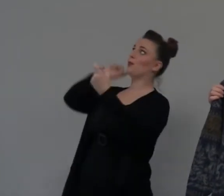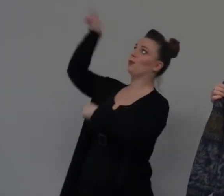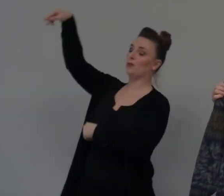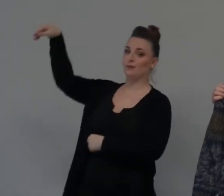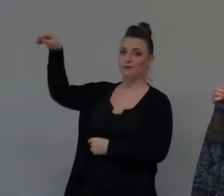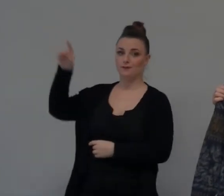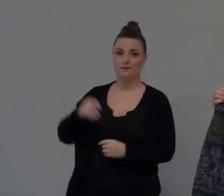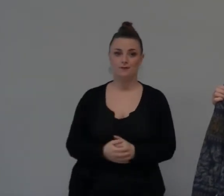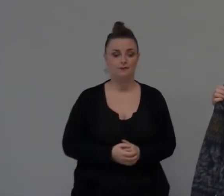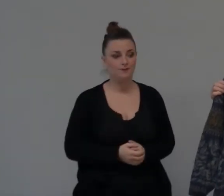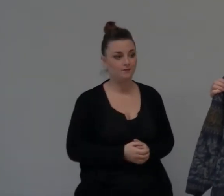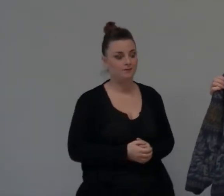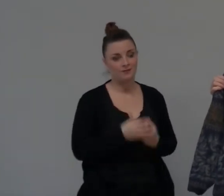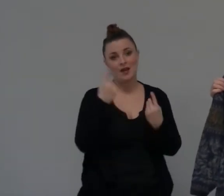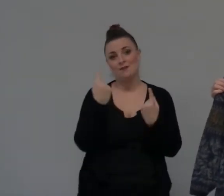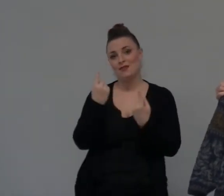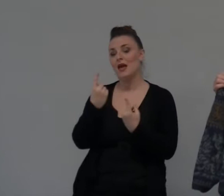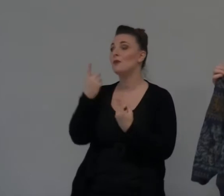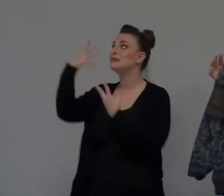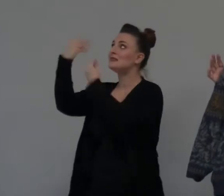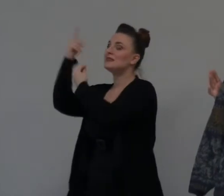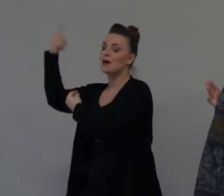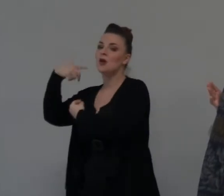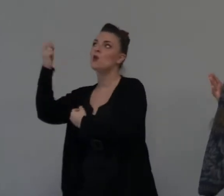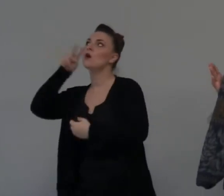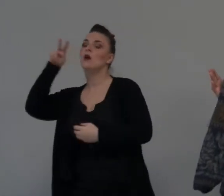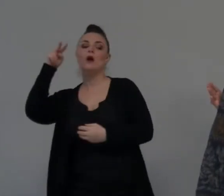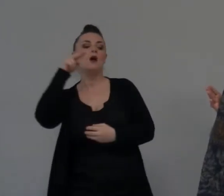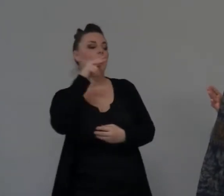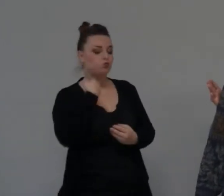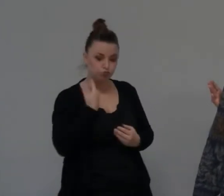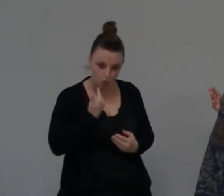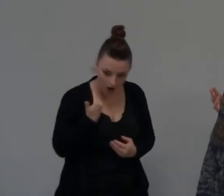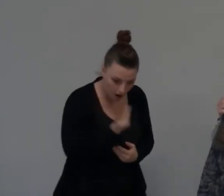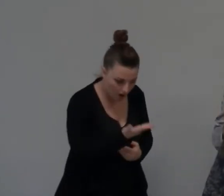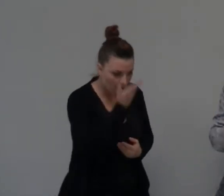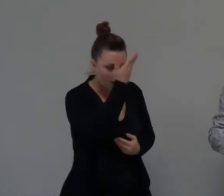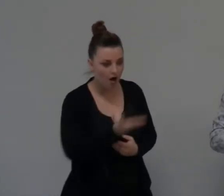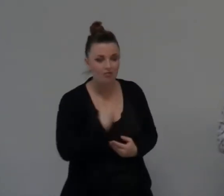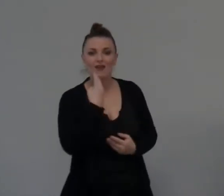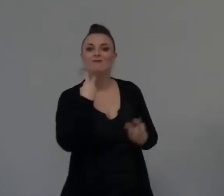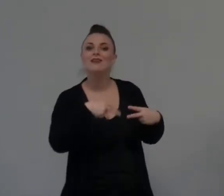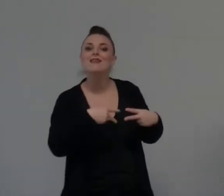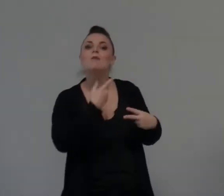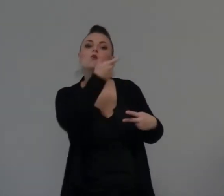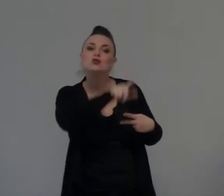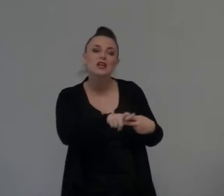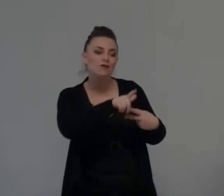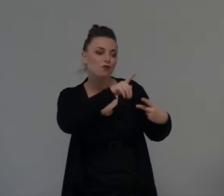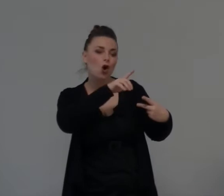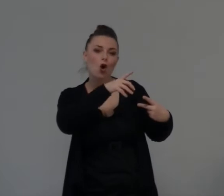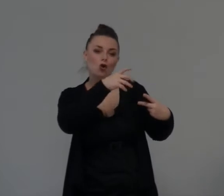Dovremo aspettare di essere insieme con il Signore Per capire perché della mia vita Della nostra vita